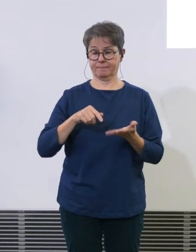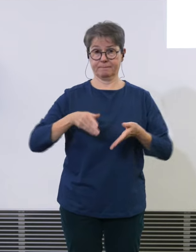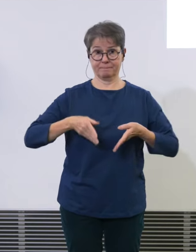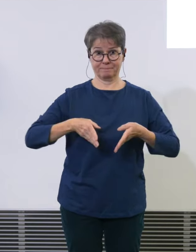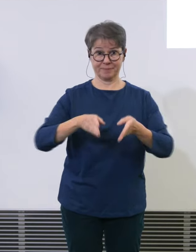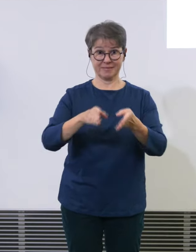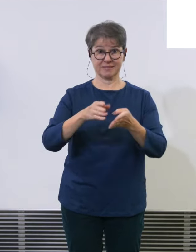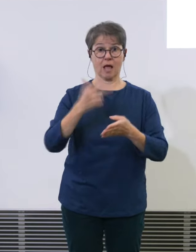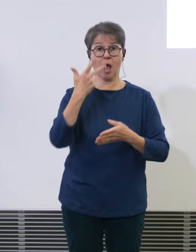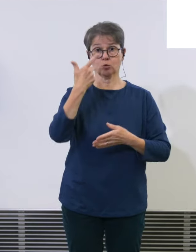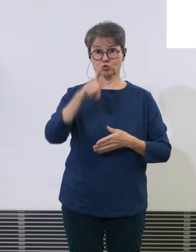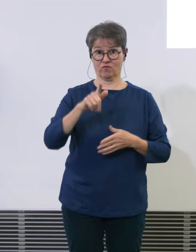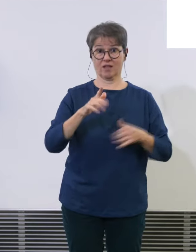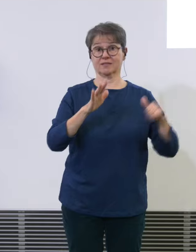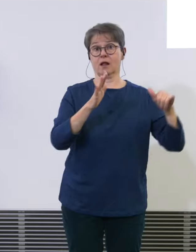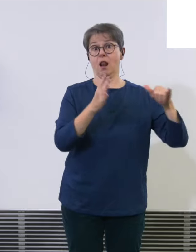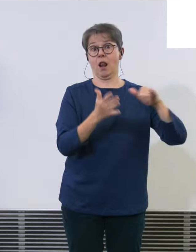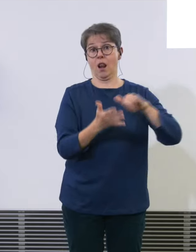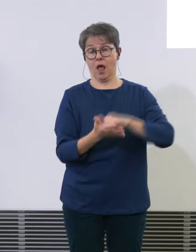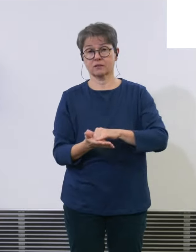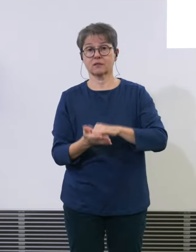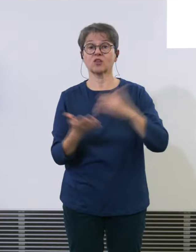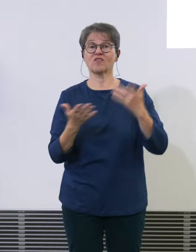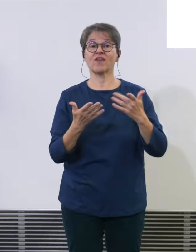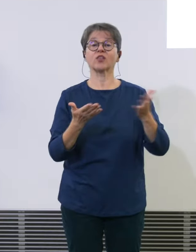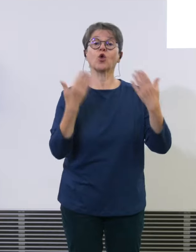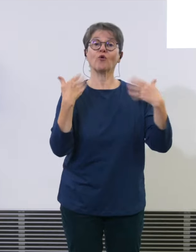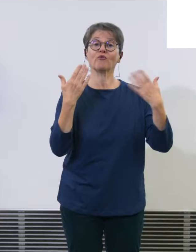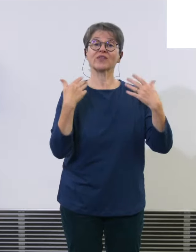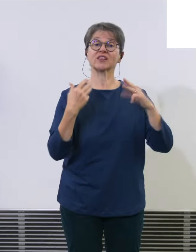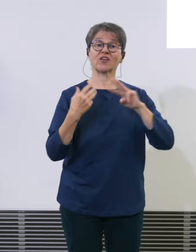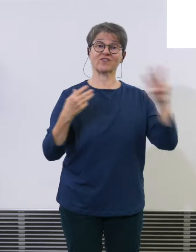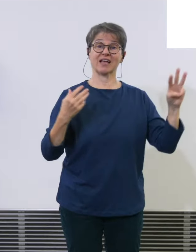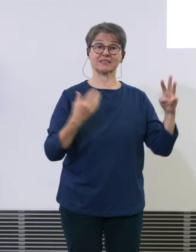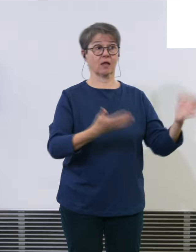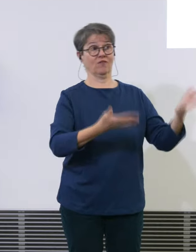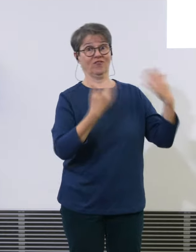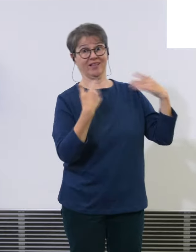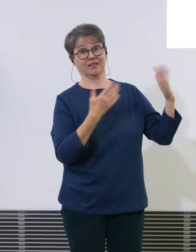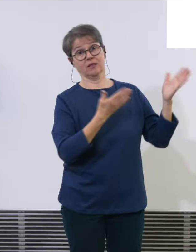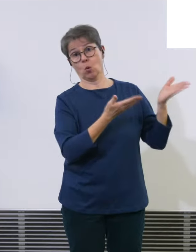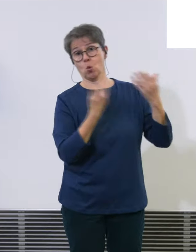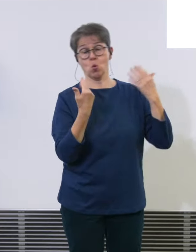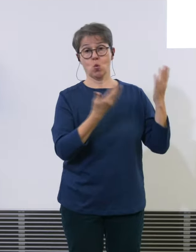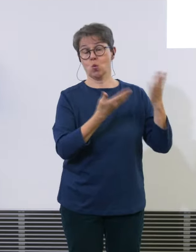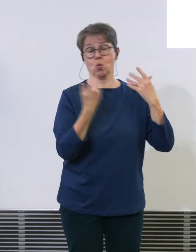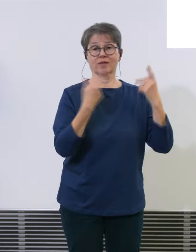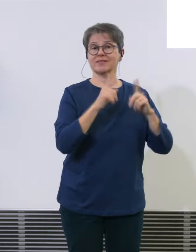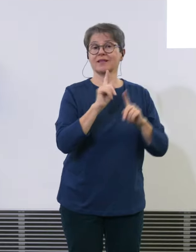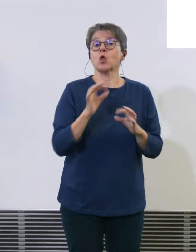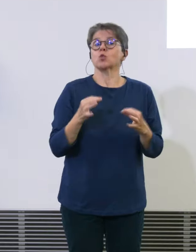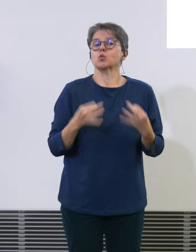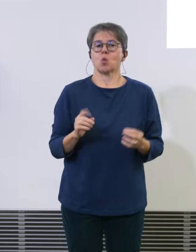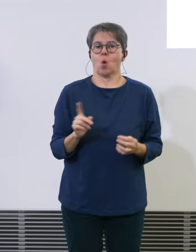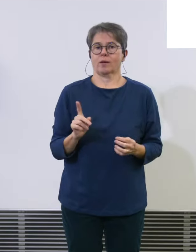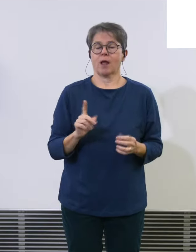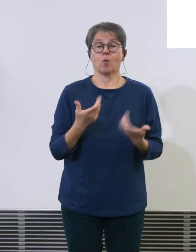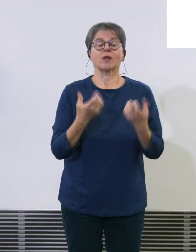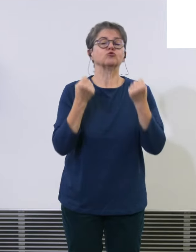Moment, das ist bei Westwind, das ist nicht ein normales Konzept, bei starkem Westwind haben